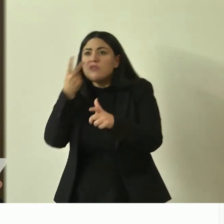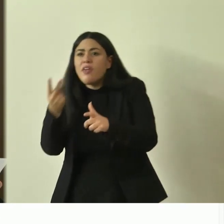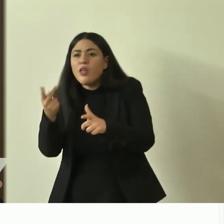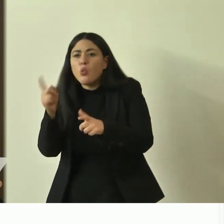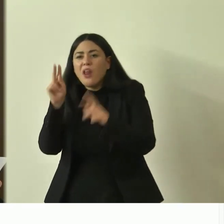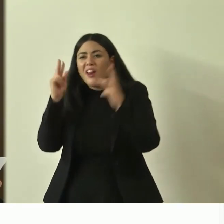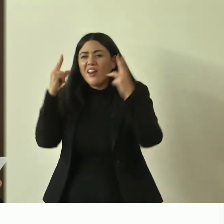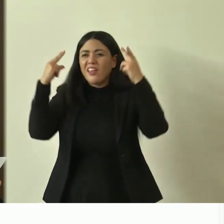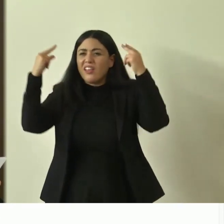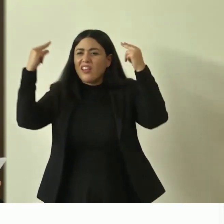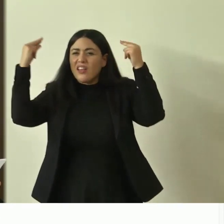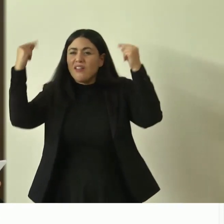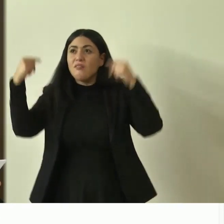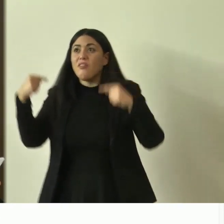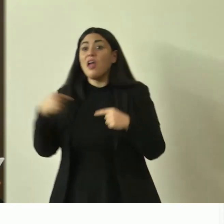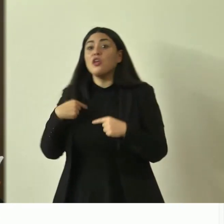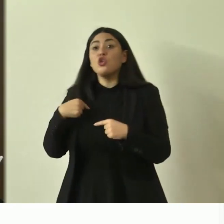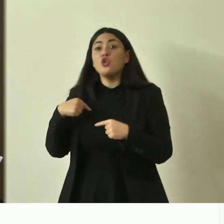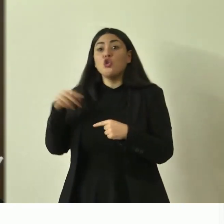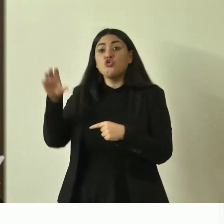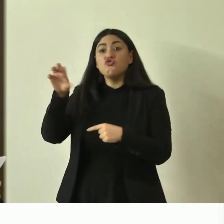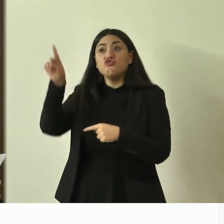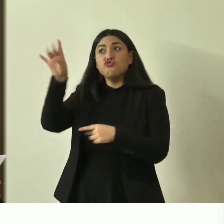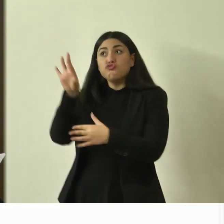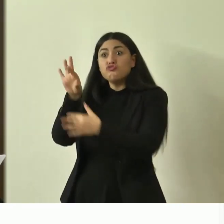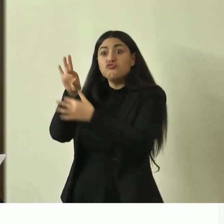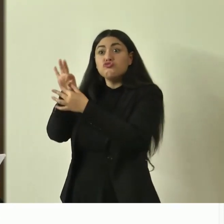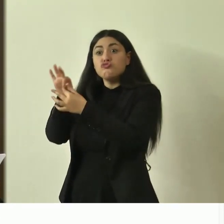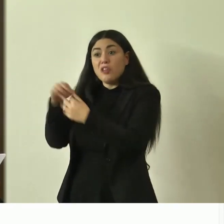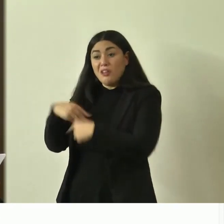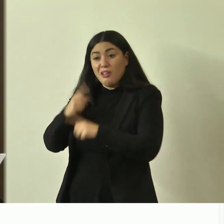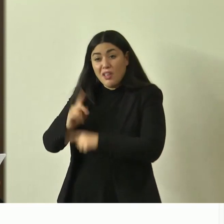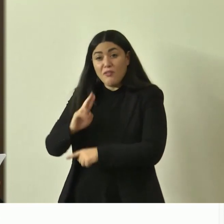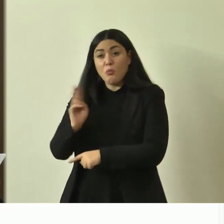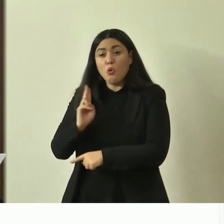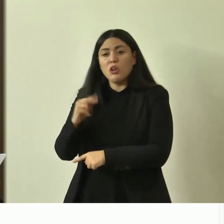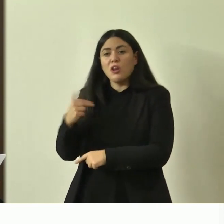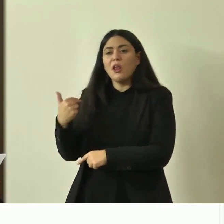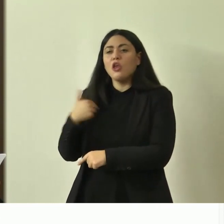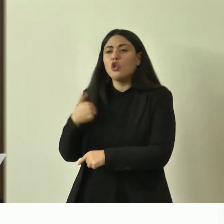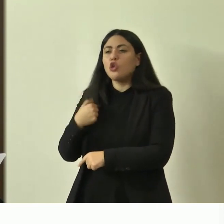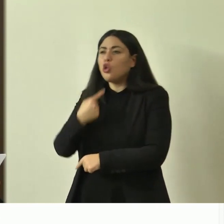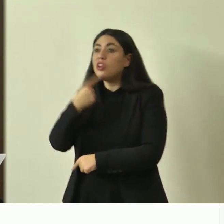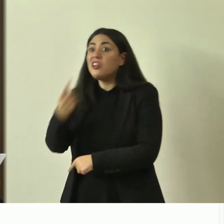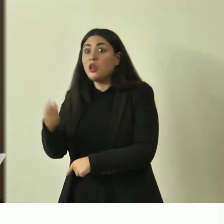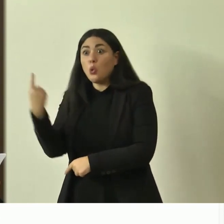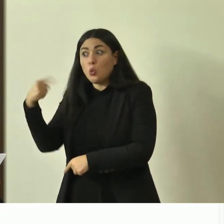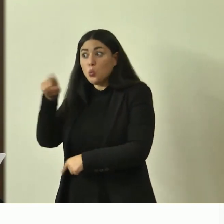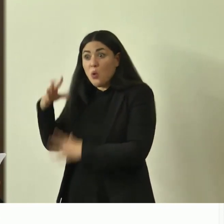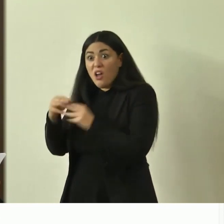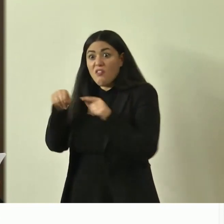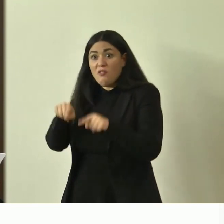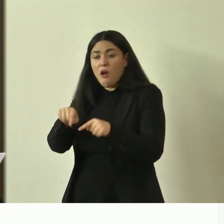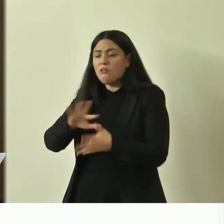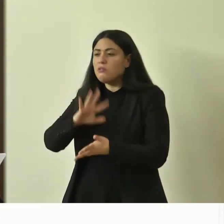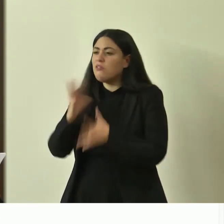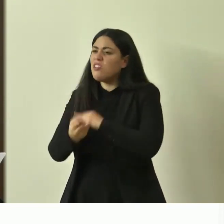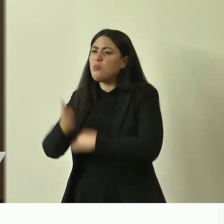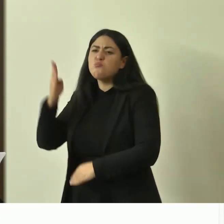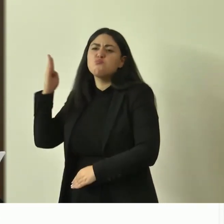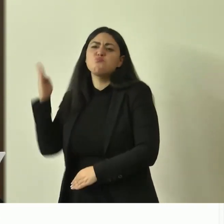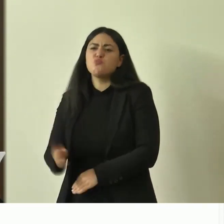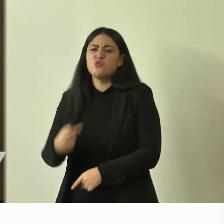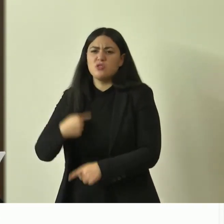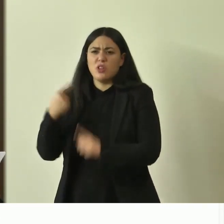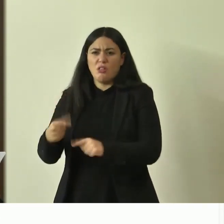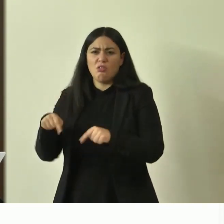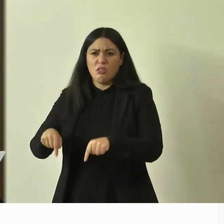io prediletta di cerere e in punto di morte io ti predico che per questo mi sfatto il tuo castigo incombe e ciò